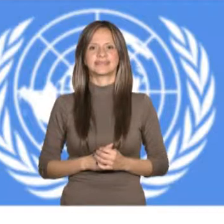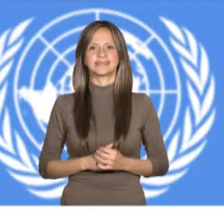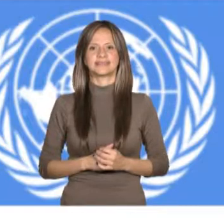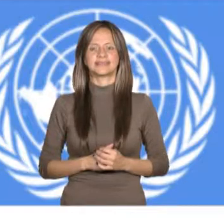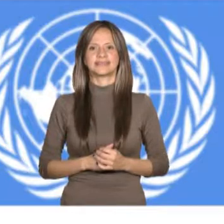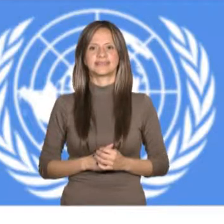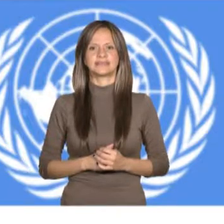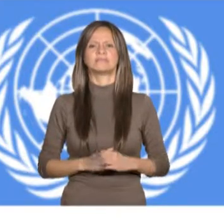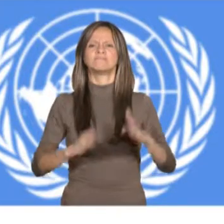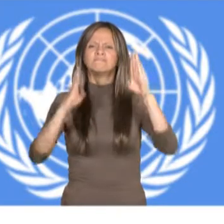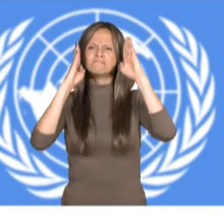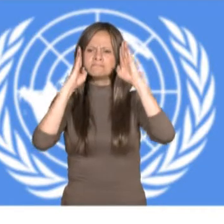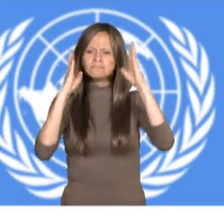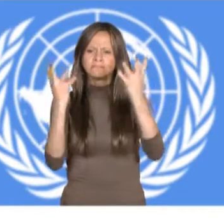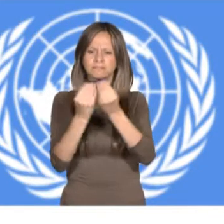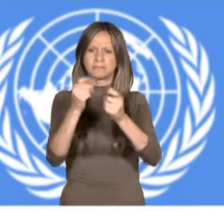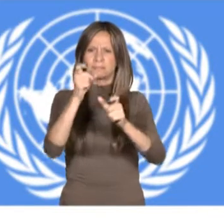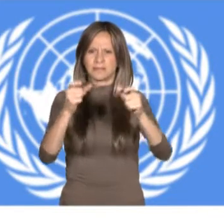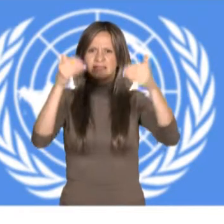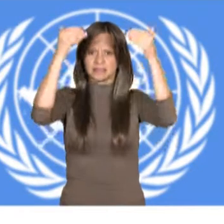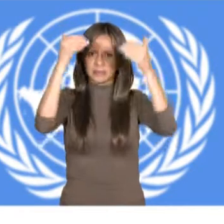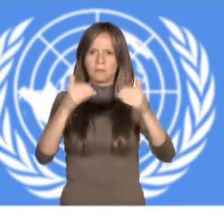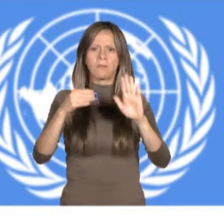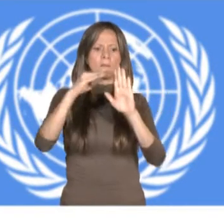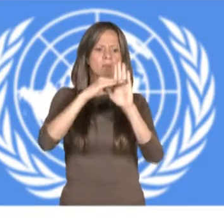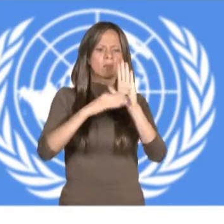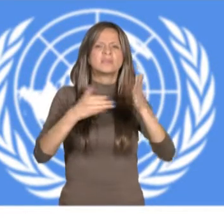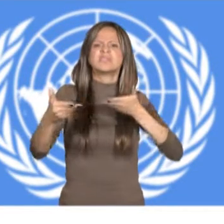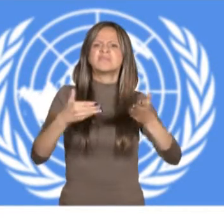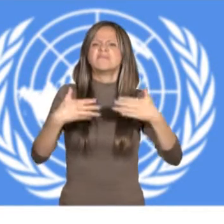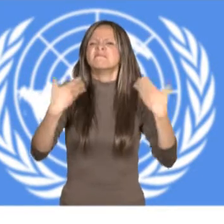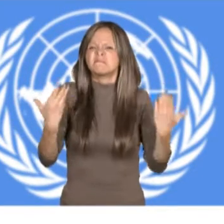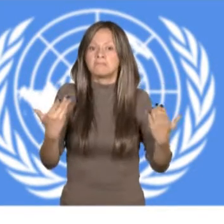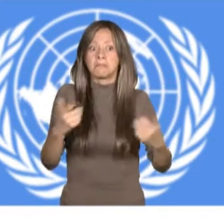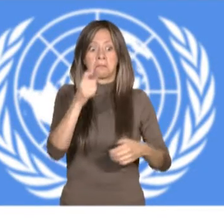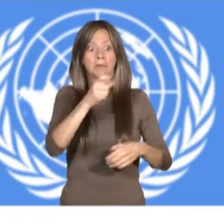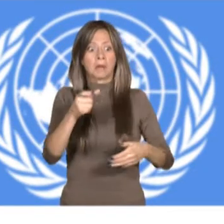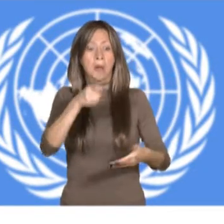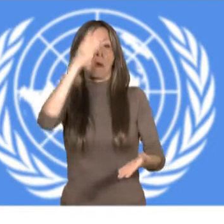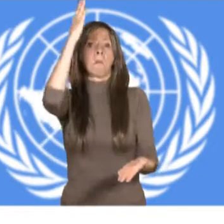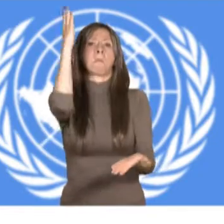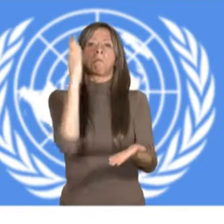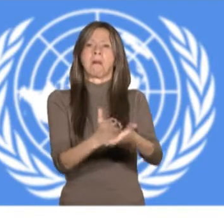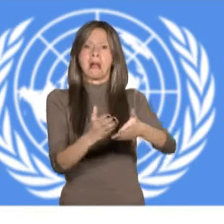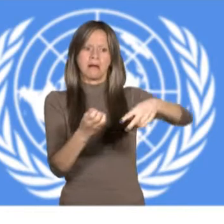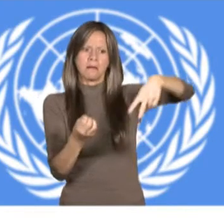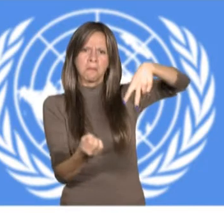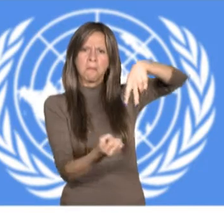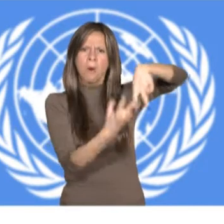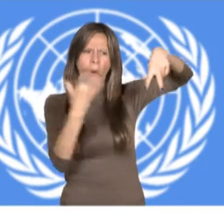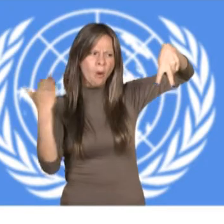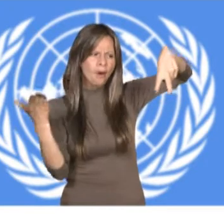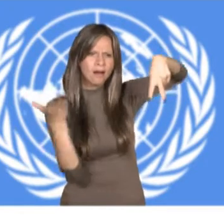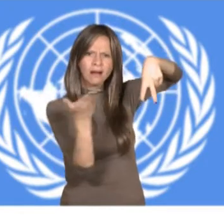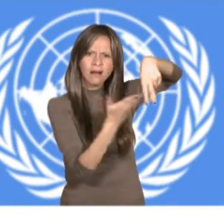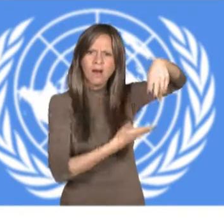A. Comiencen en la etapa más temprana posible y se basen en una evaluación multidisciplinar de las